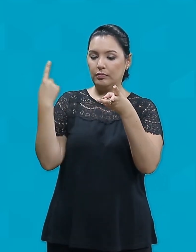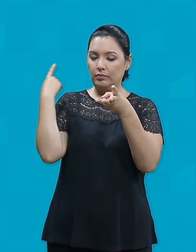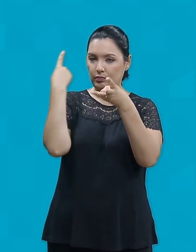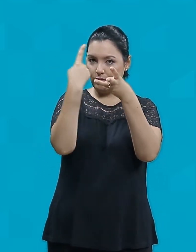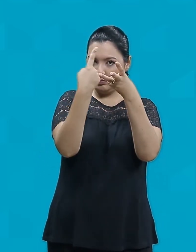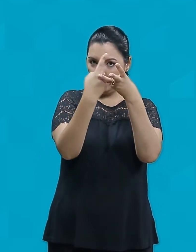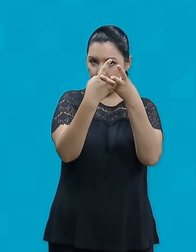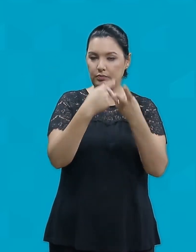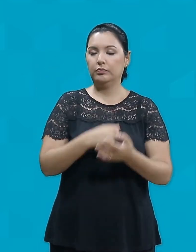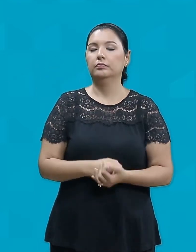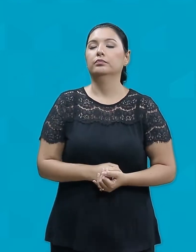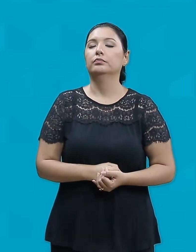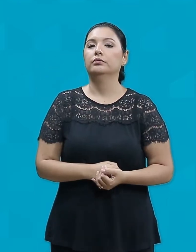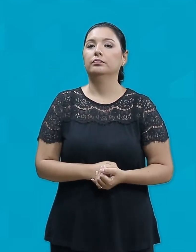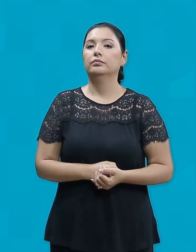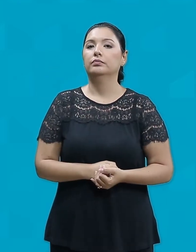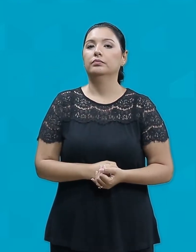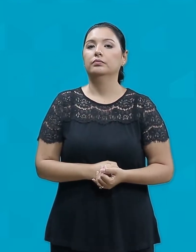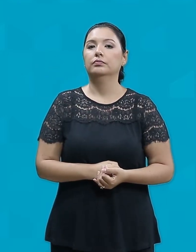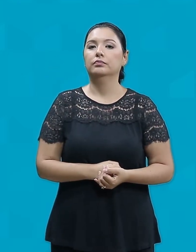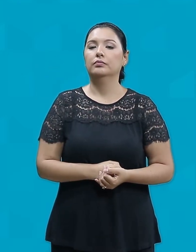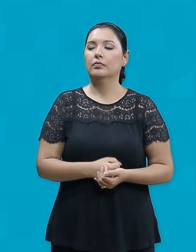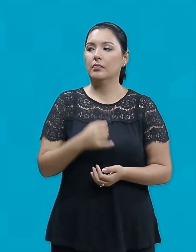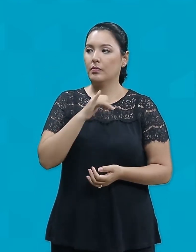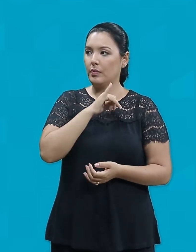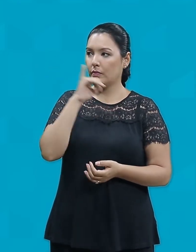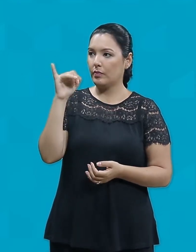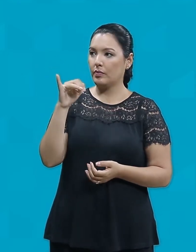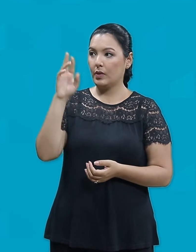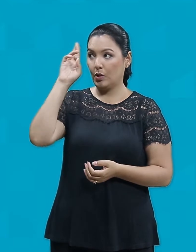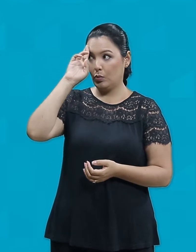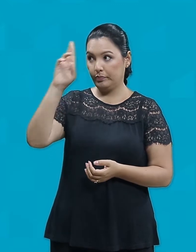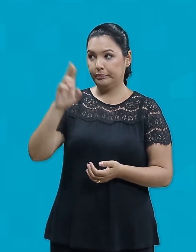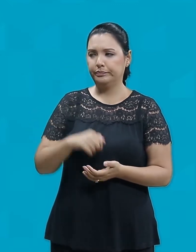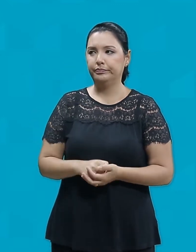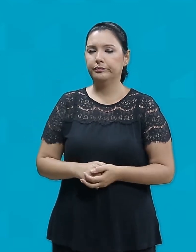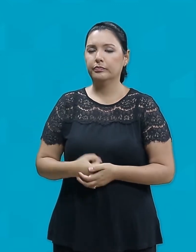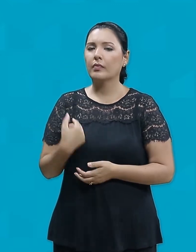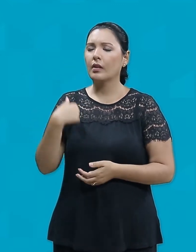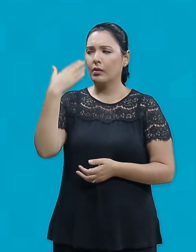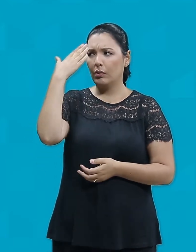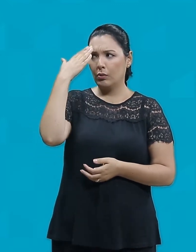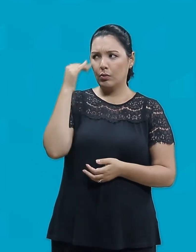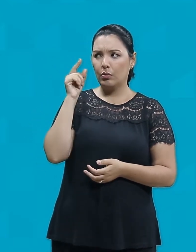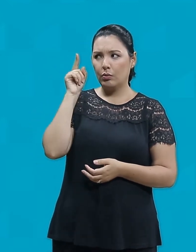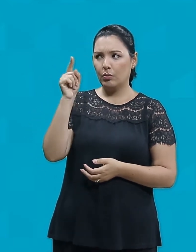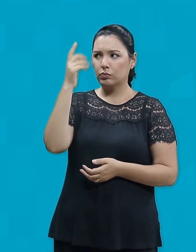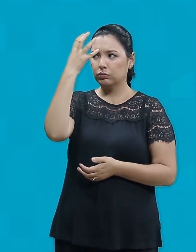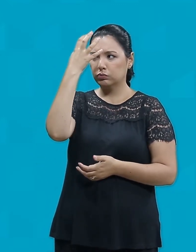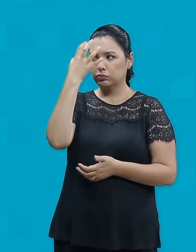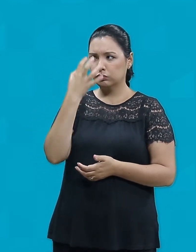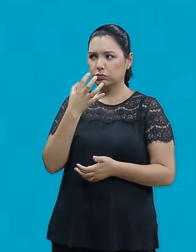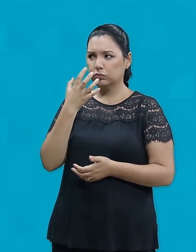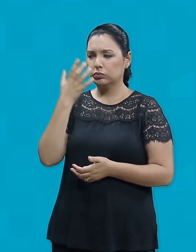recebido um talento E disse, Senhor, sei que és um homem severo